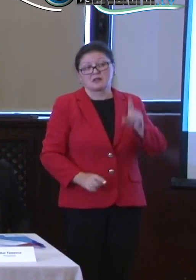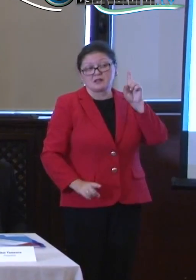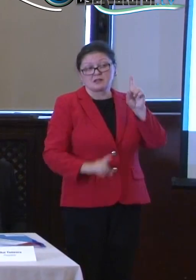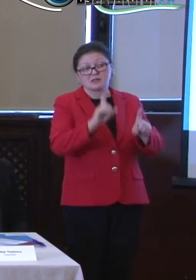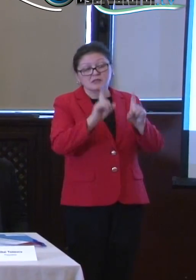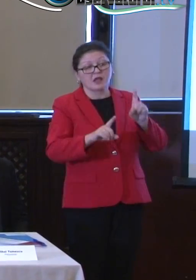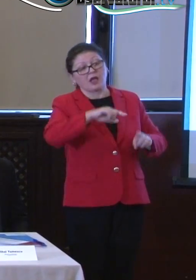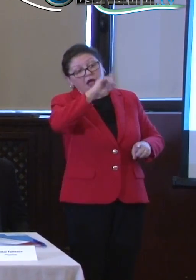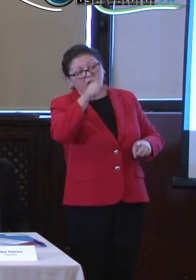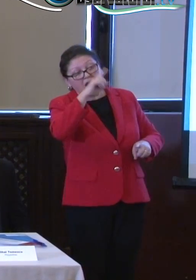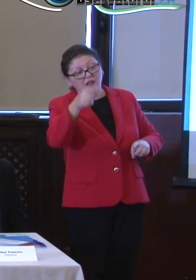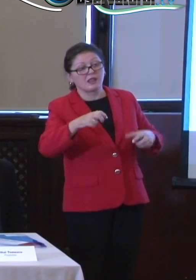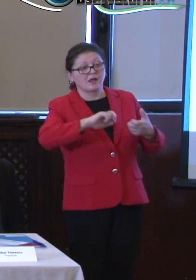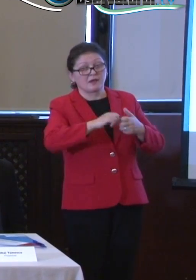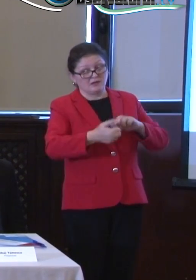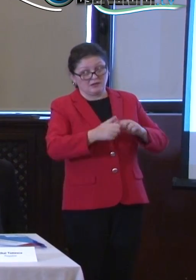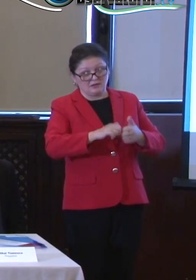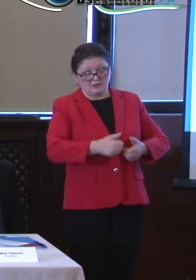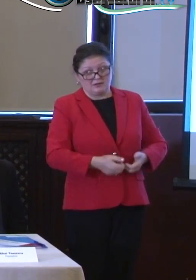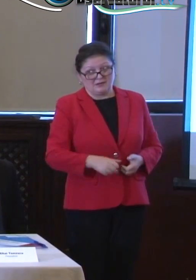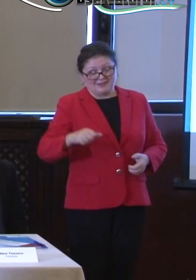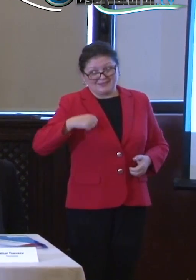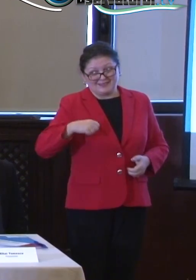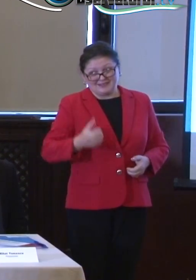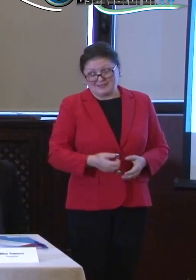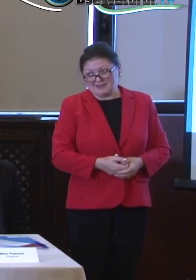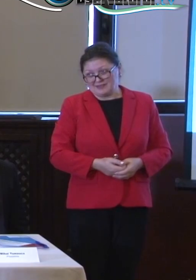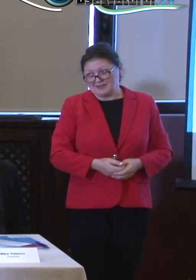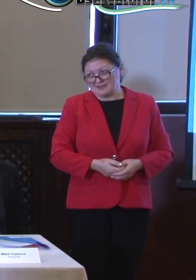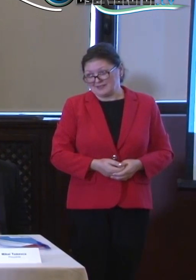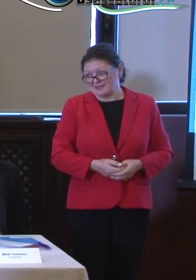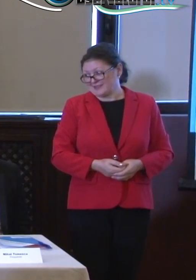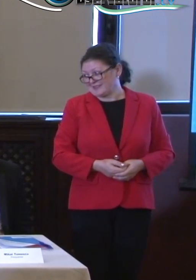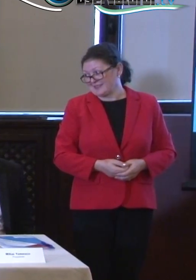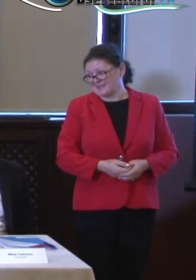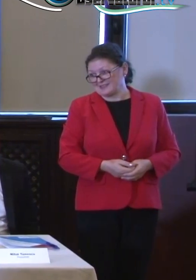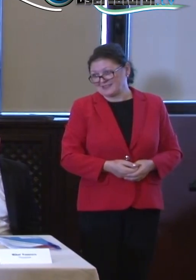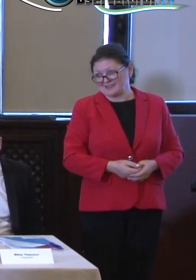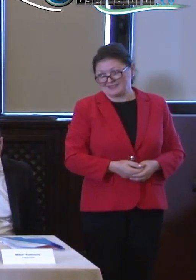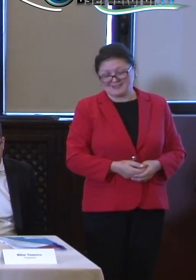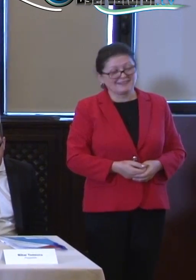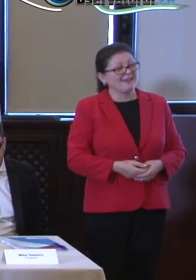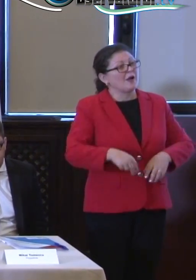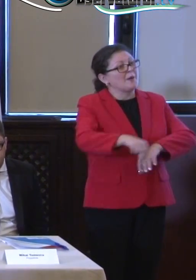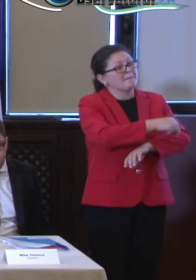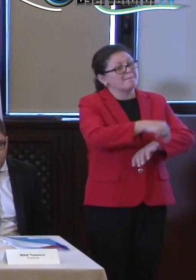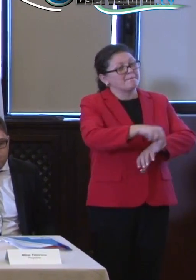atât o bună decât celor pe care mi le-ați exizat cum acum o parte din proiectele legislative care ne-au trecut ne-au